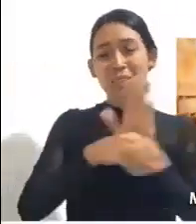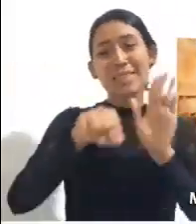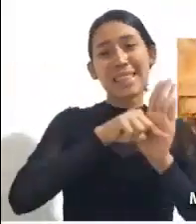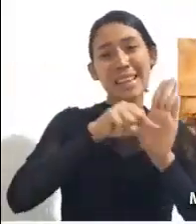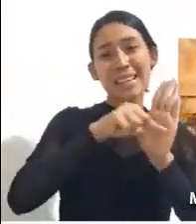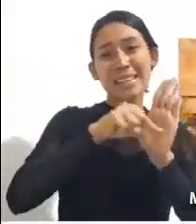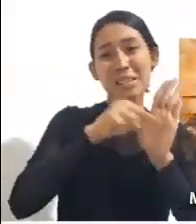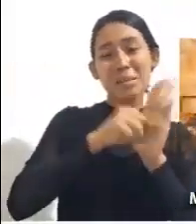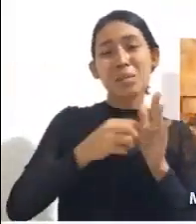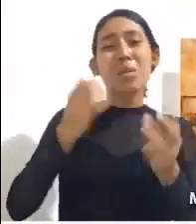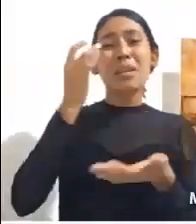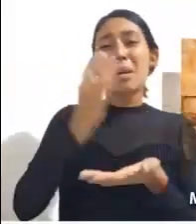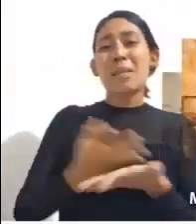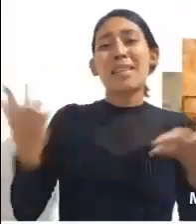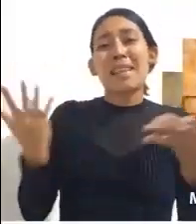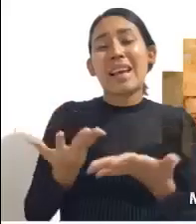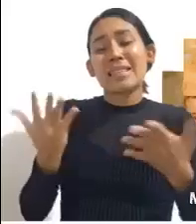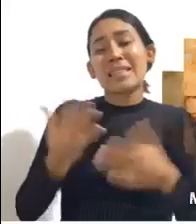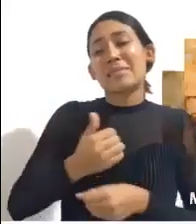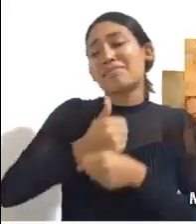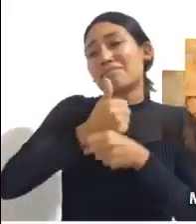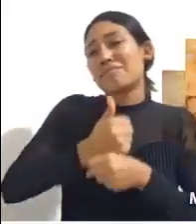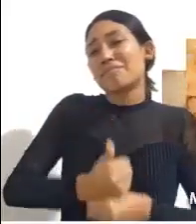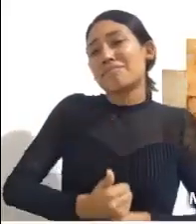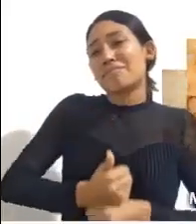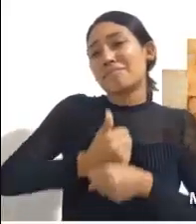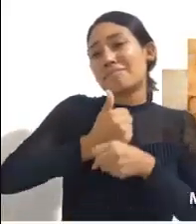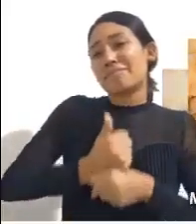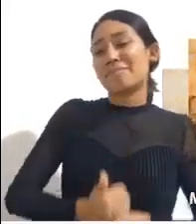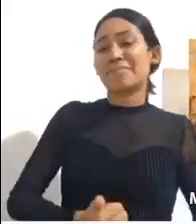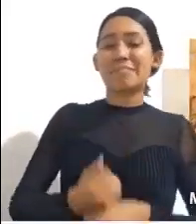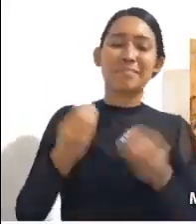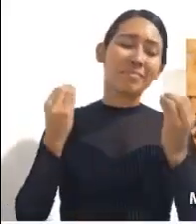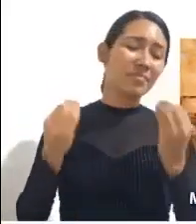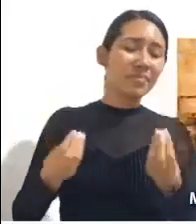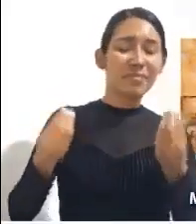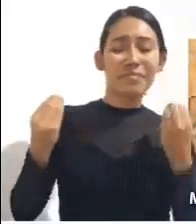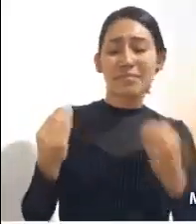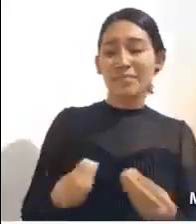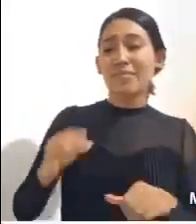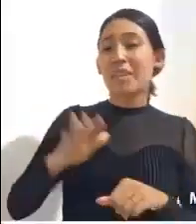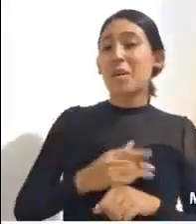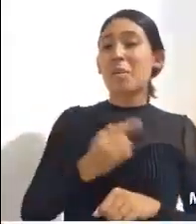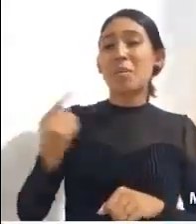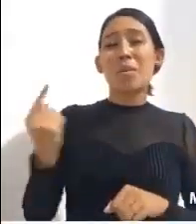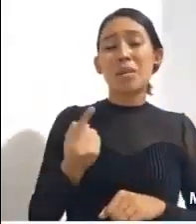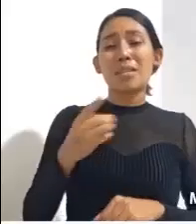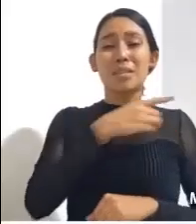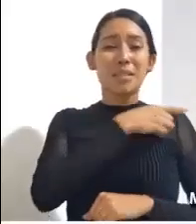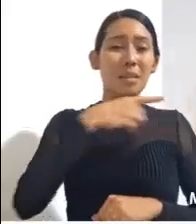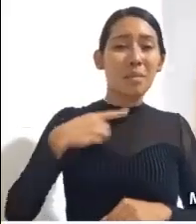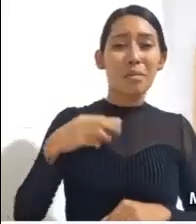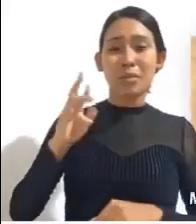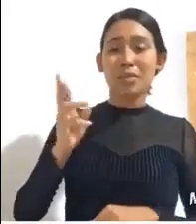y hacen sufrir grandemente a los hermanos. Son muchas las situaciones graves de agresiones y